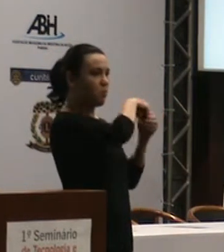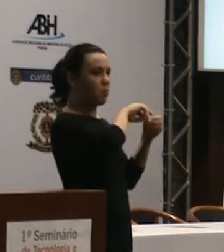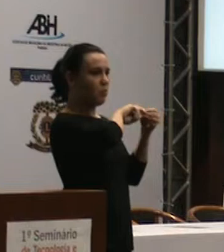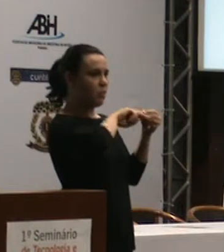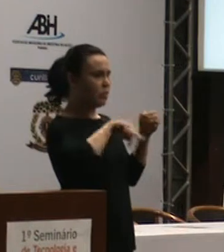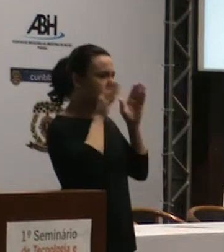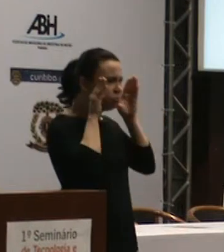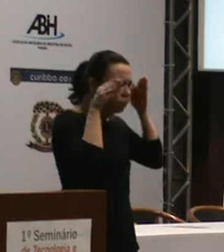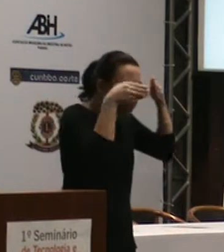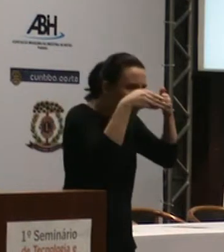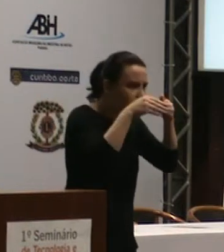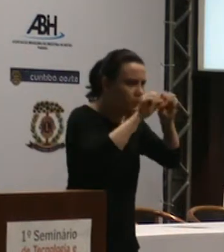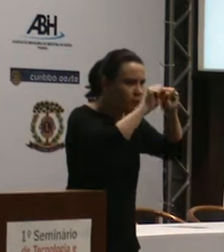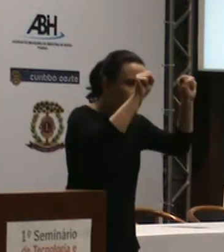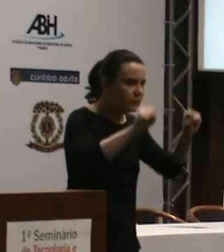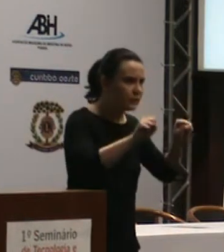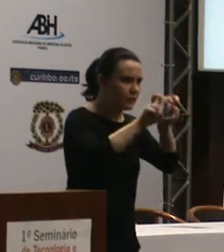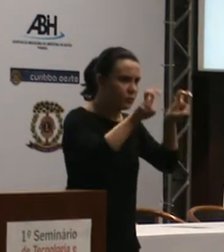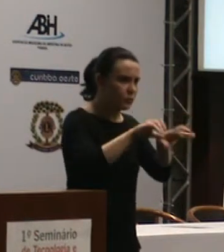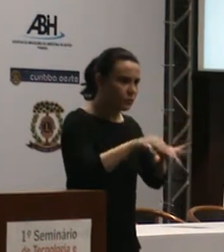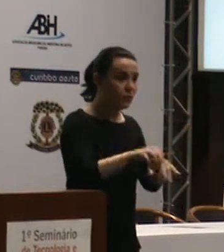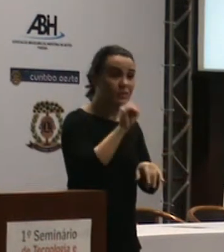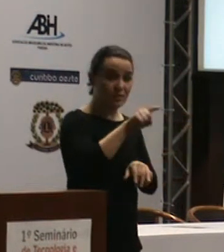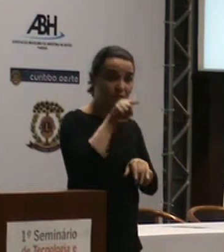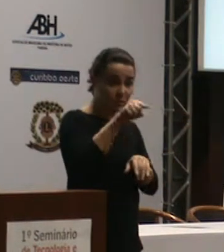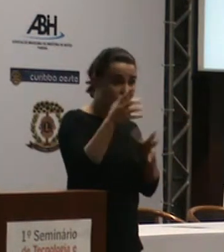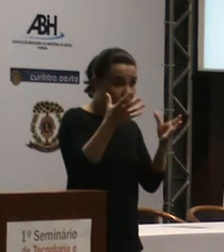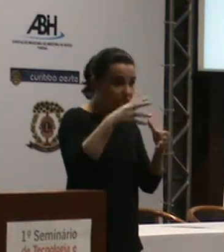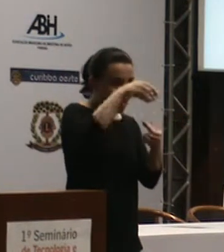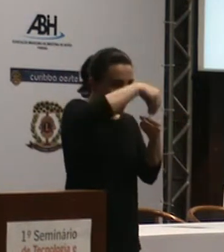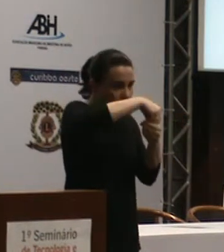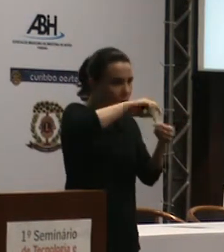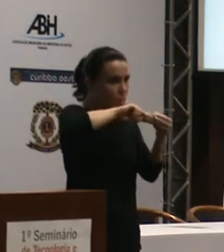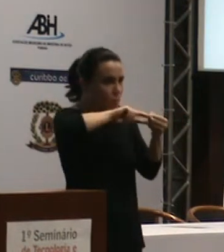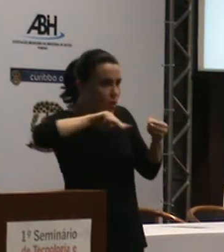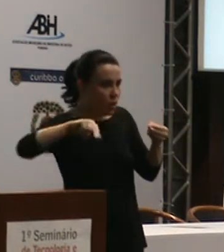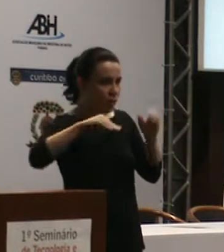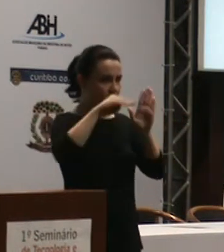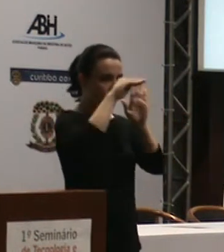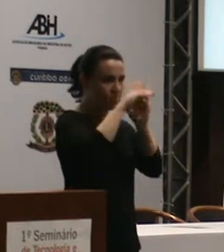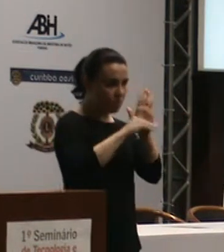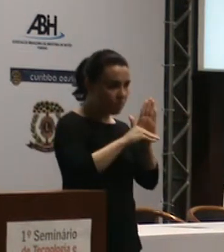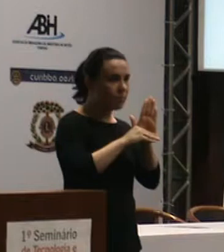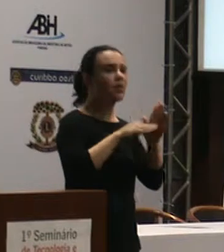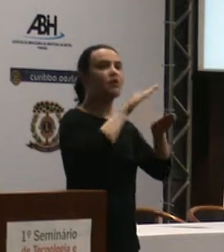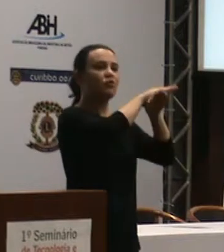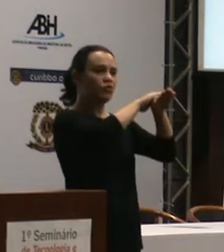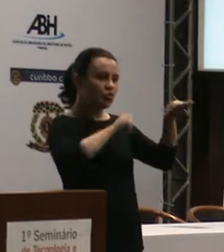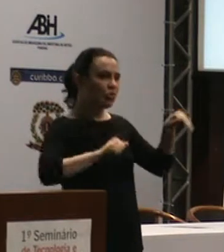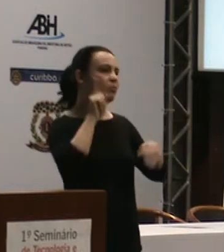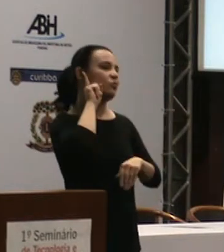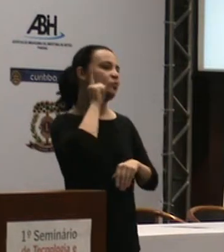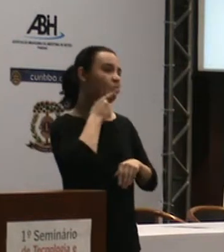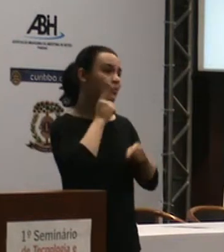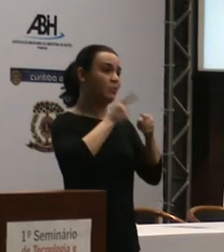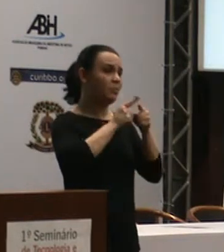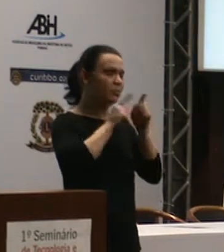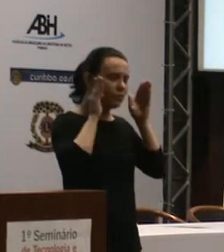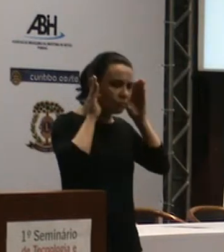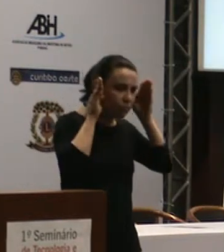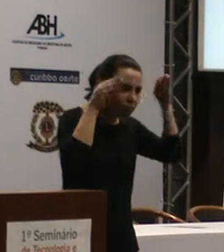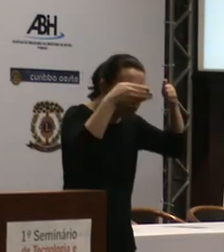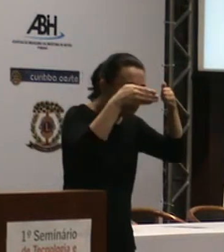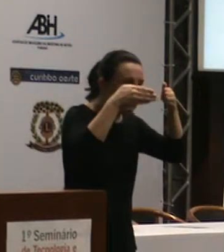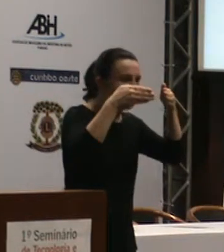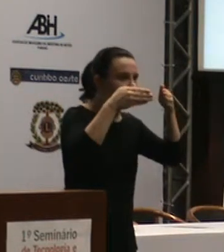dele. Então, quem um dia for contratar um programador de computador, eu recomendo, contrate um programador surdo, porque ele vai produzir dez